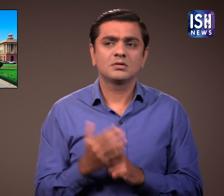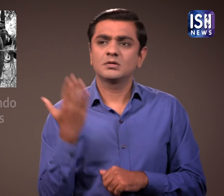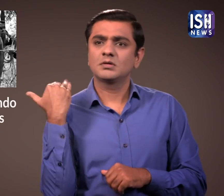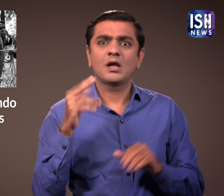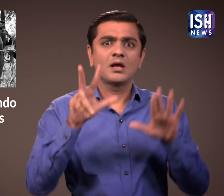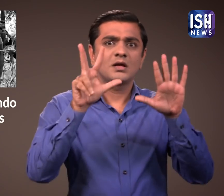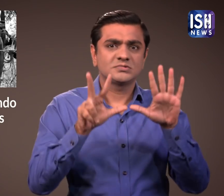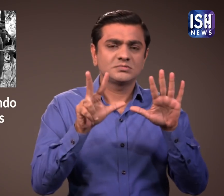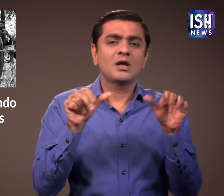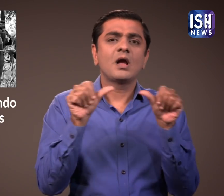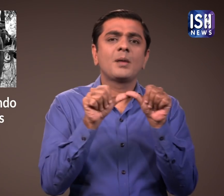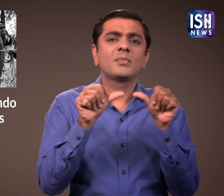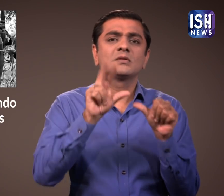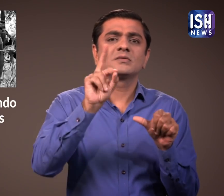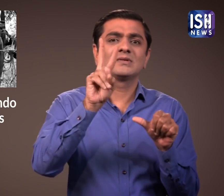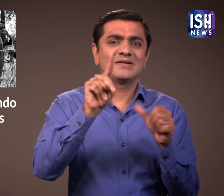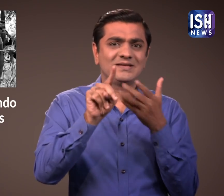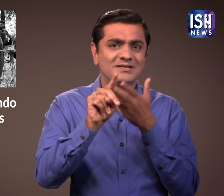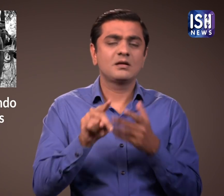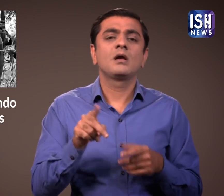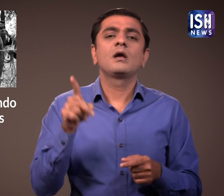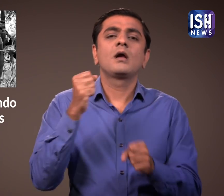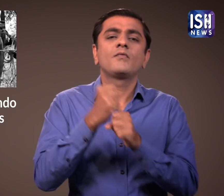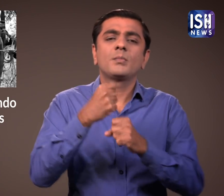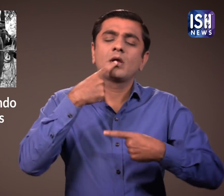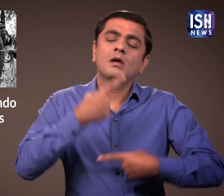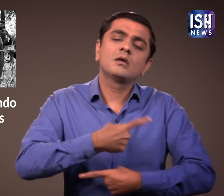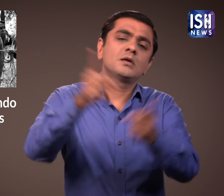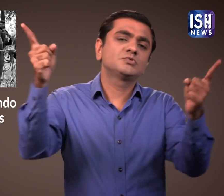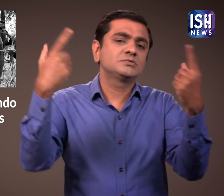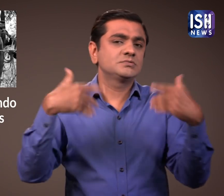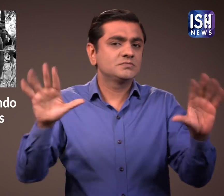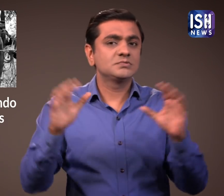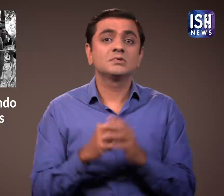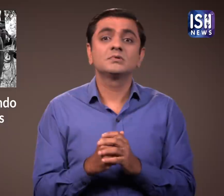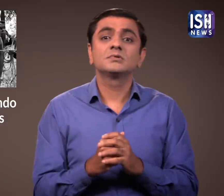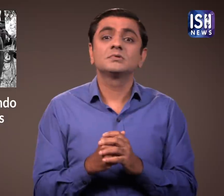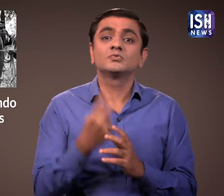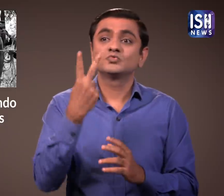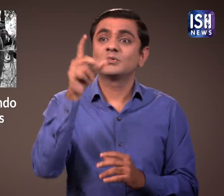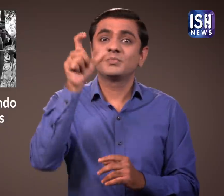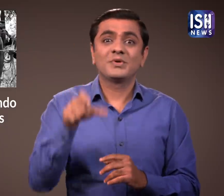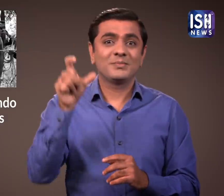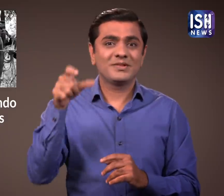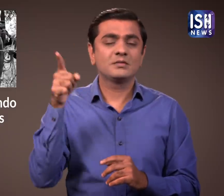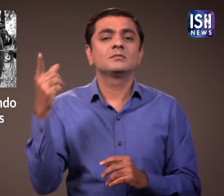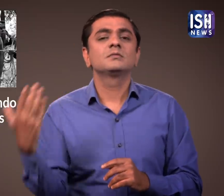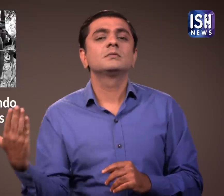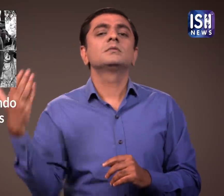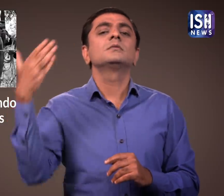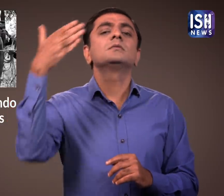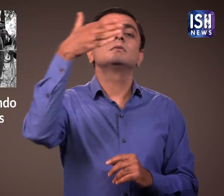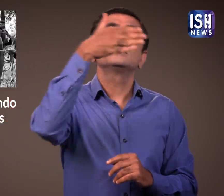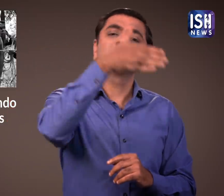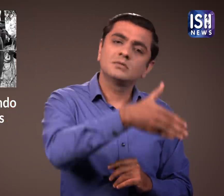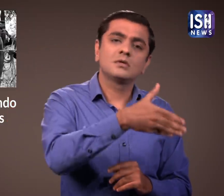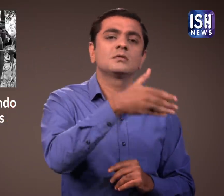आठ अप्रेल को सरकार निगोशना की कि दो सरकारी अधिकारियों को बादचीत के लिए भेजा गया था